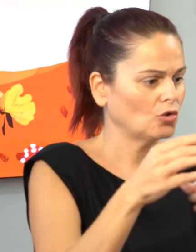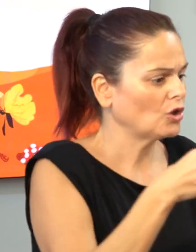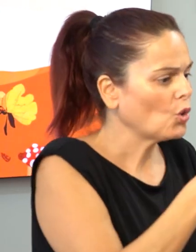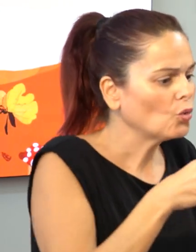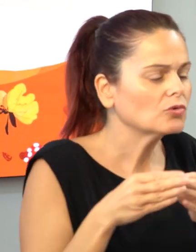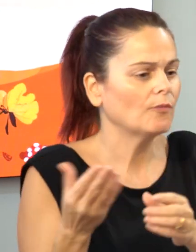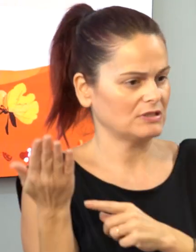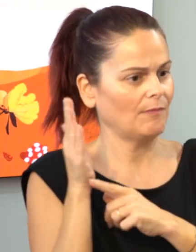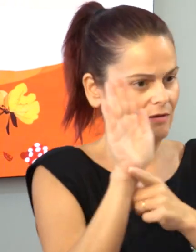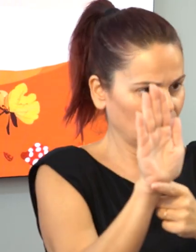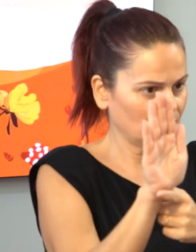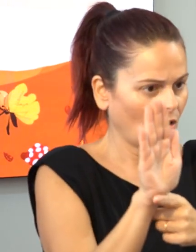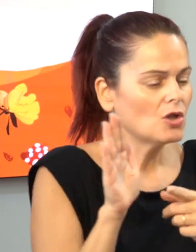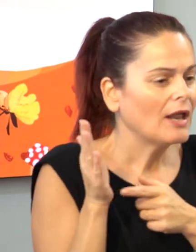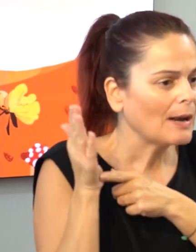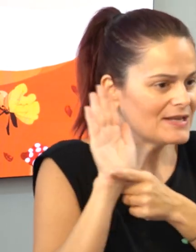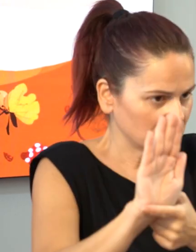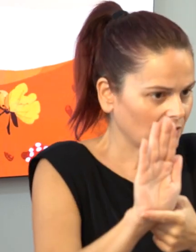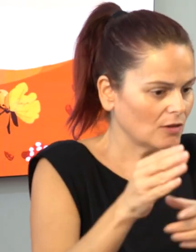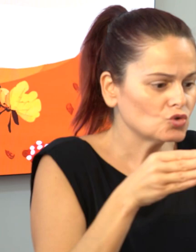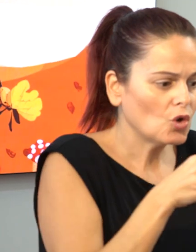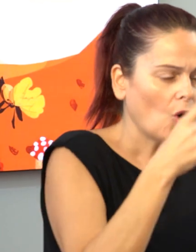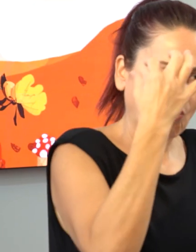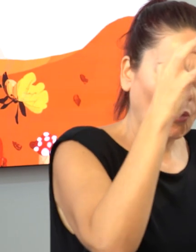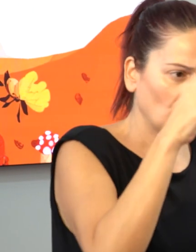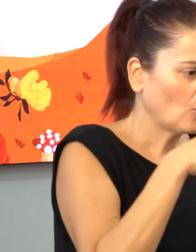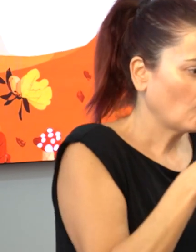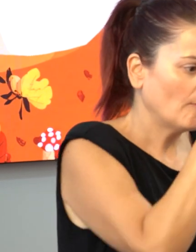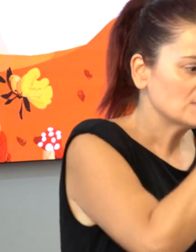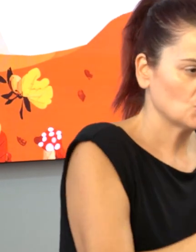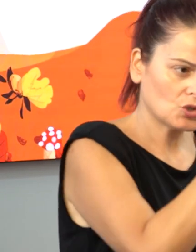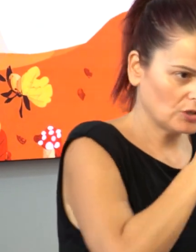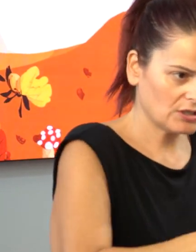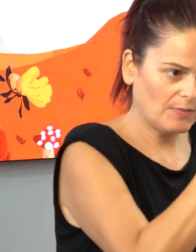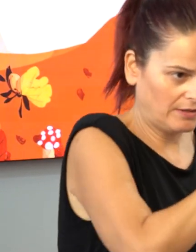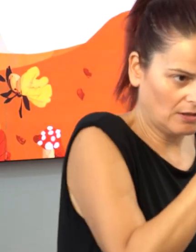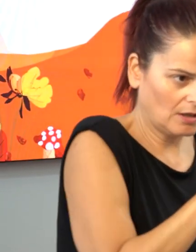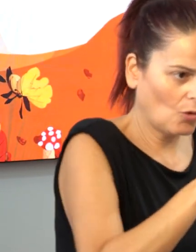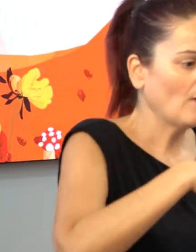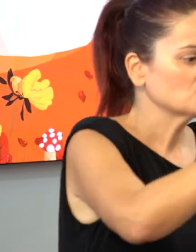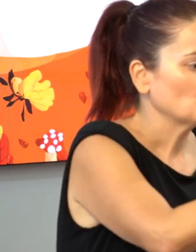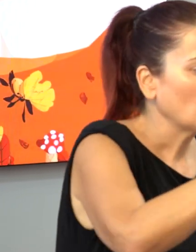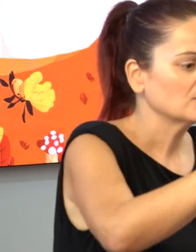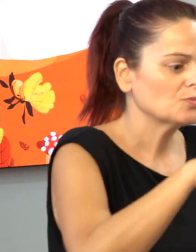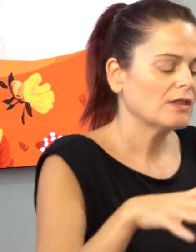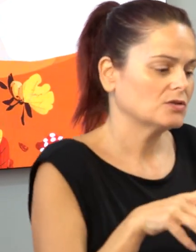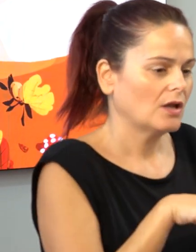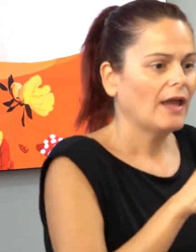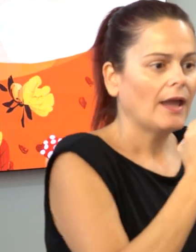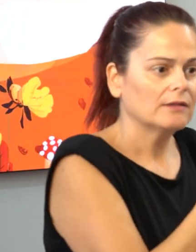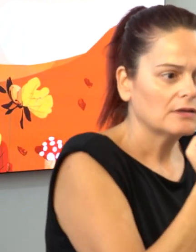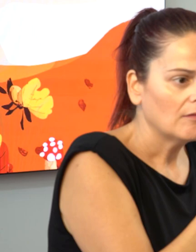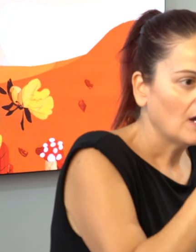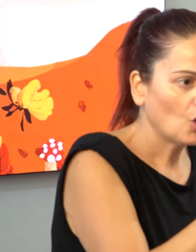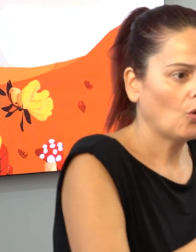Una representatividad que no solamente está en la Unidad de Personas con Discapacidad, ya que podemos participar en otros espacios, como las mesas de empleabilidad, las